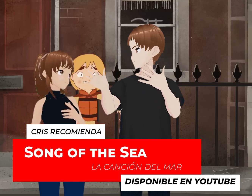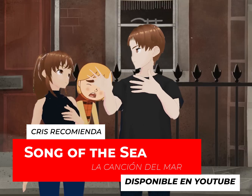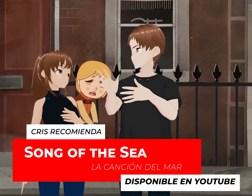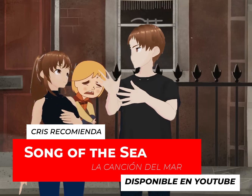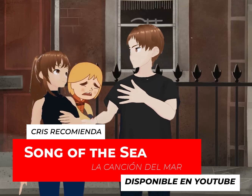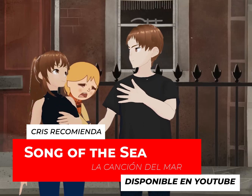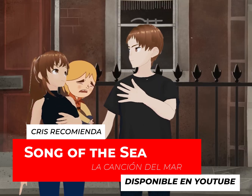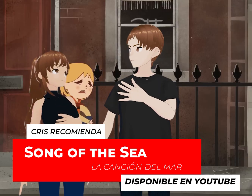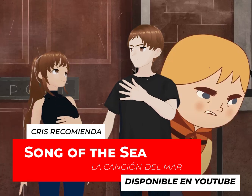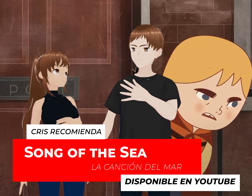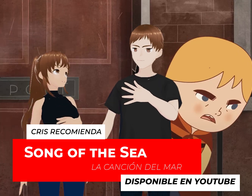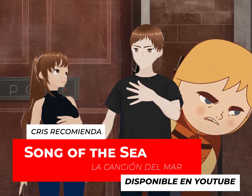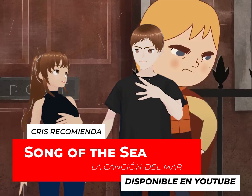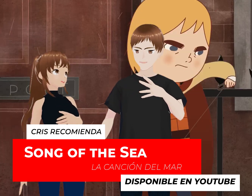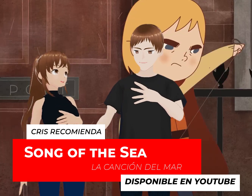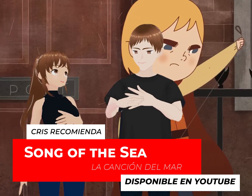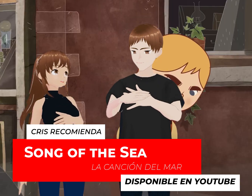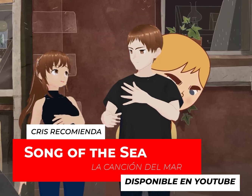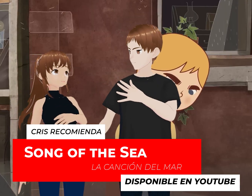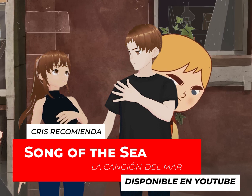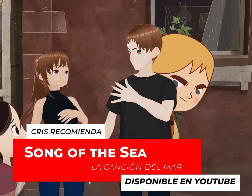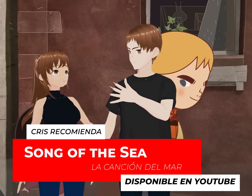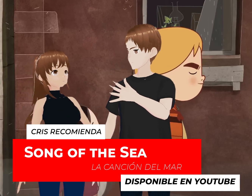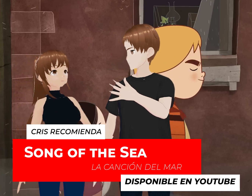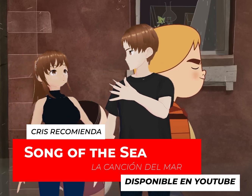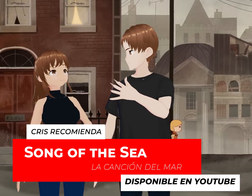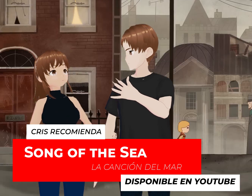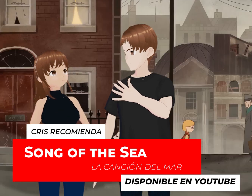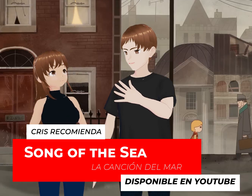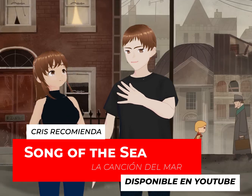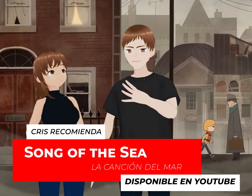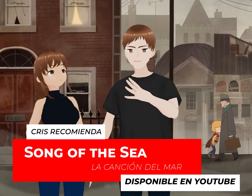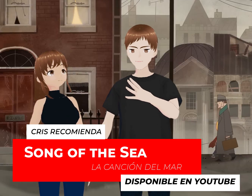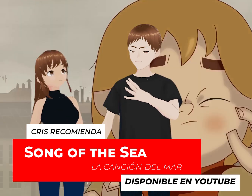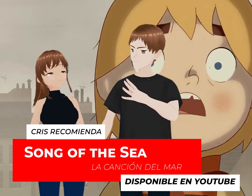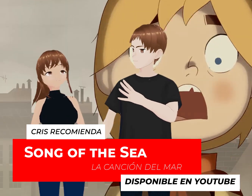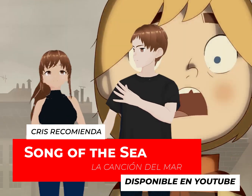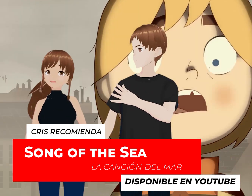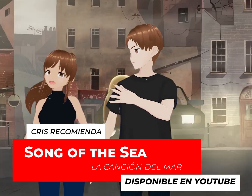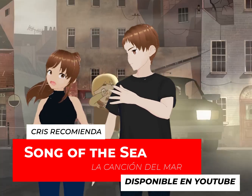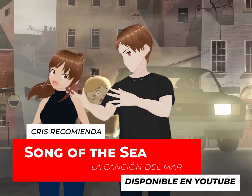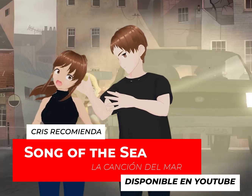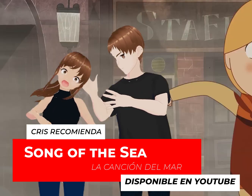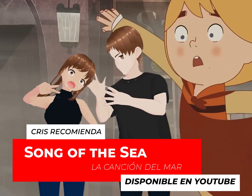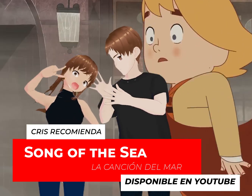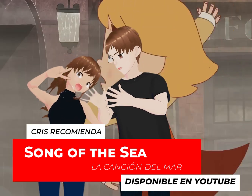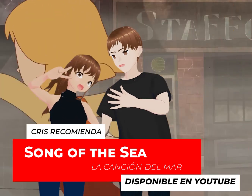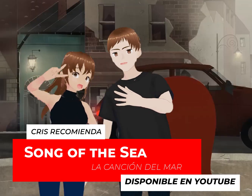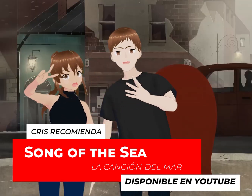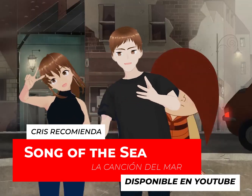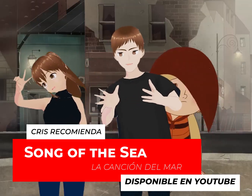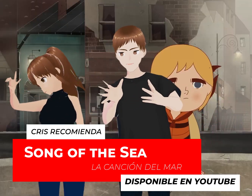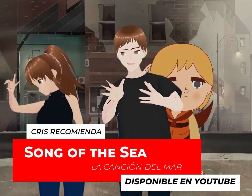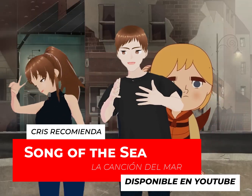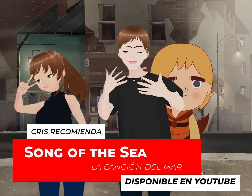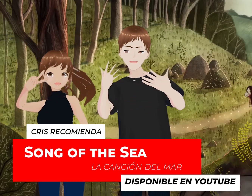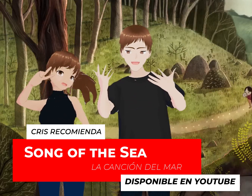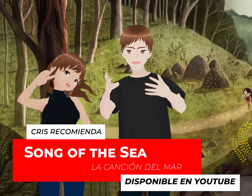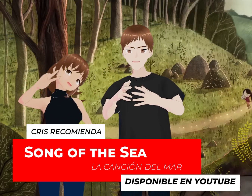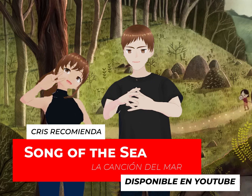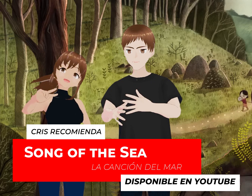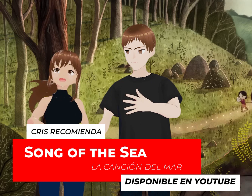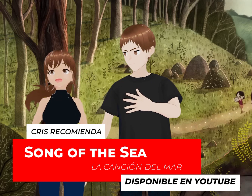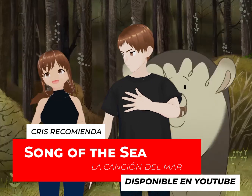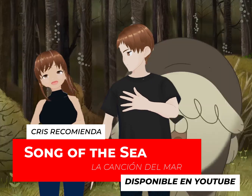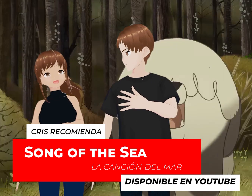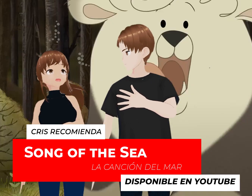hay muchas que no encuentro, por ejemplo, con nuestros amigos de... De hecho, nuestro amigo Jaime Rosales en alguna ocasión hasta nos estuvo platicando de plataforma cine y